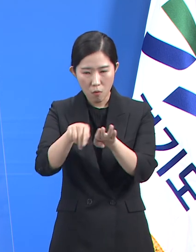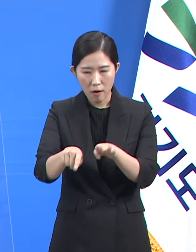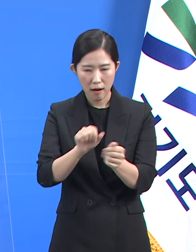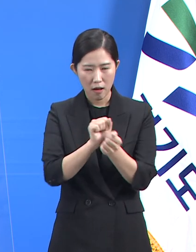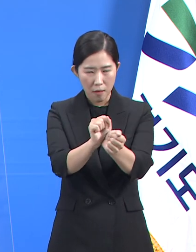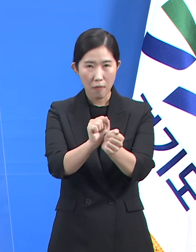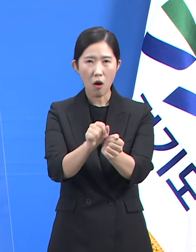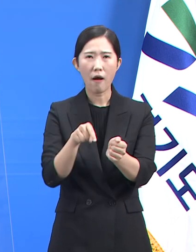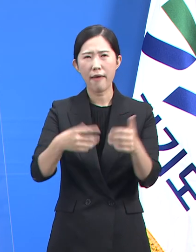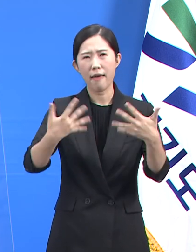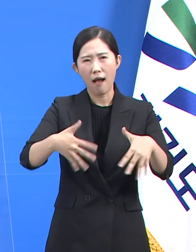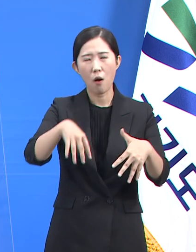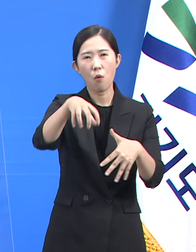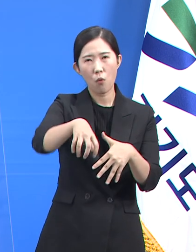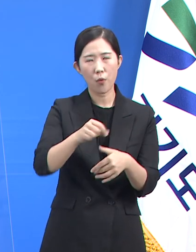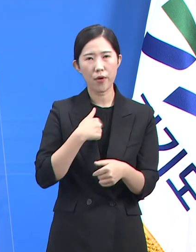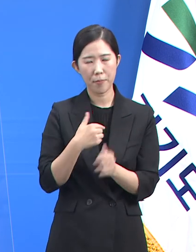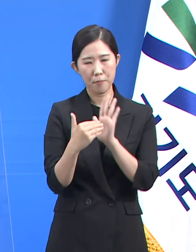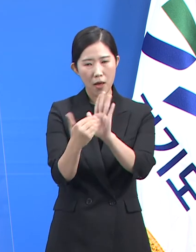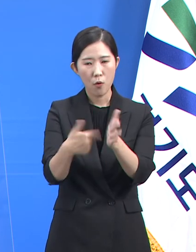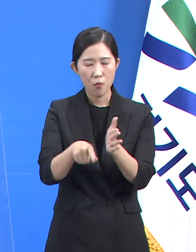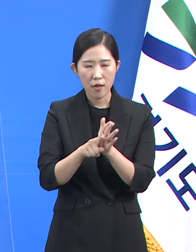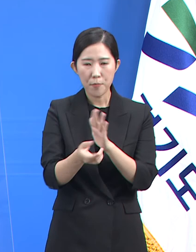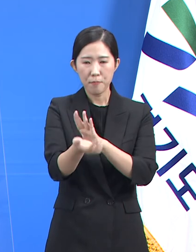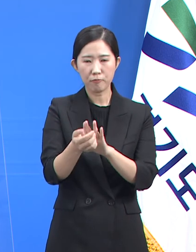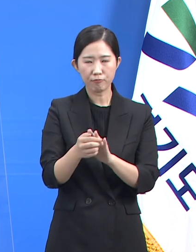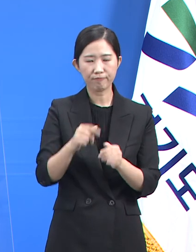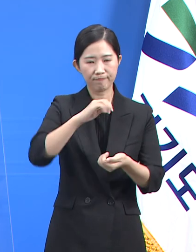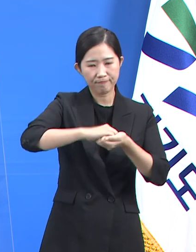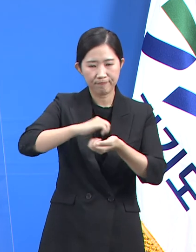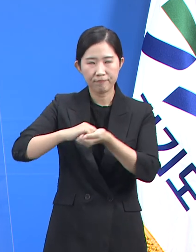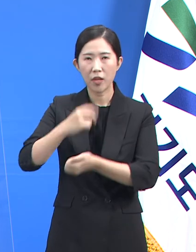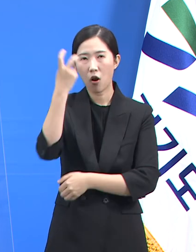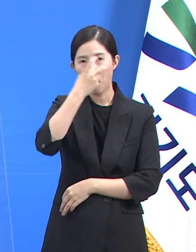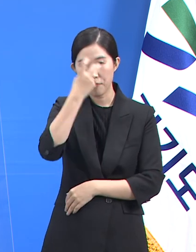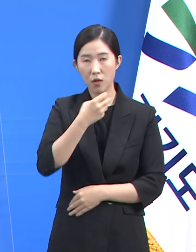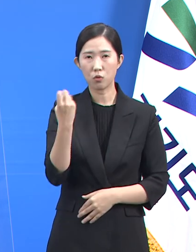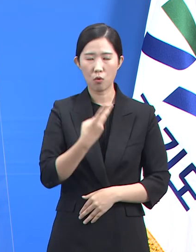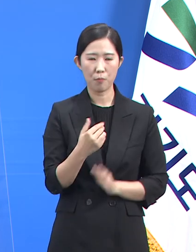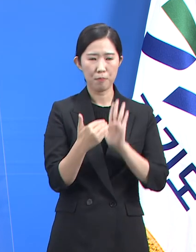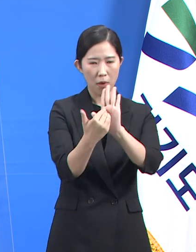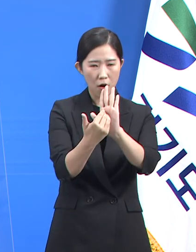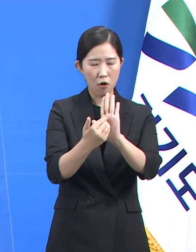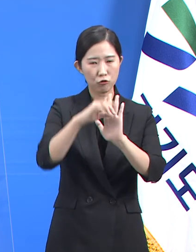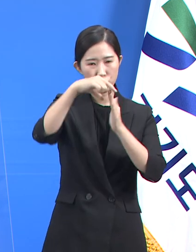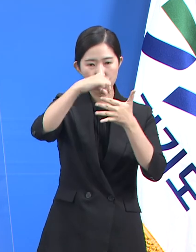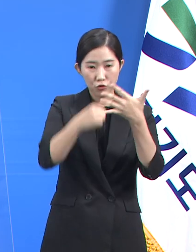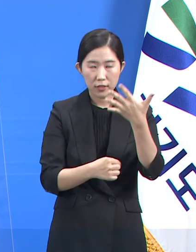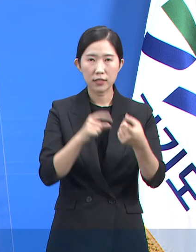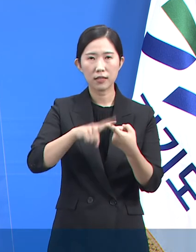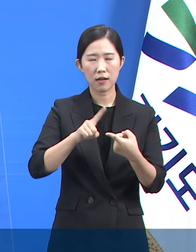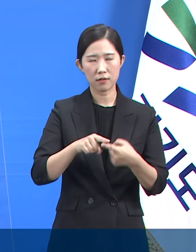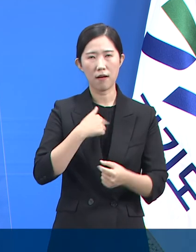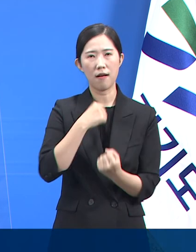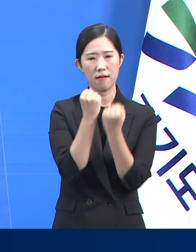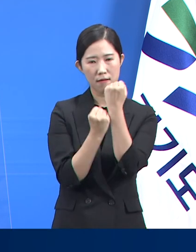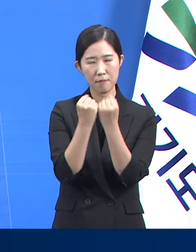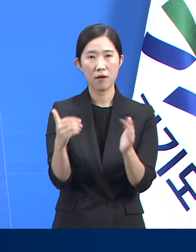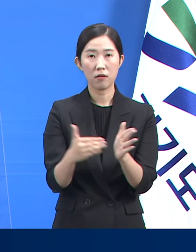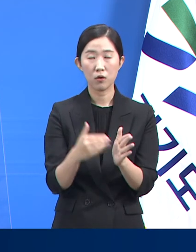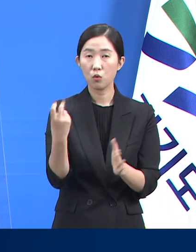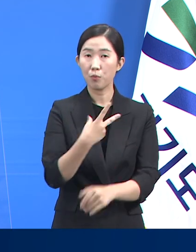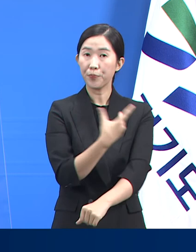시설별로 주기적 선제검사를 실시하고 방역수칙을 철저히 준수하도록 안내했습니다. 또한 백신 접종을 완료한